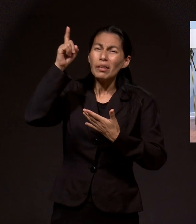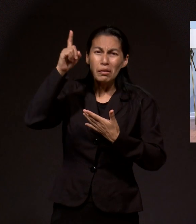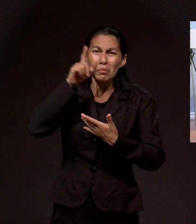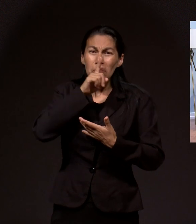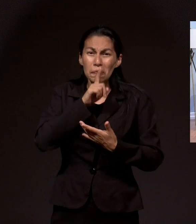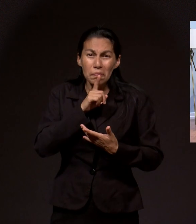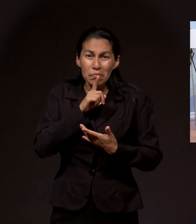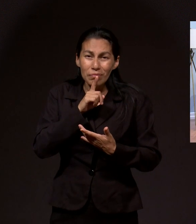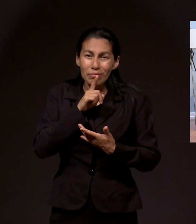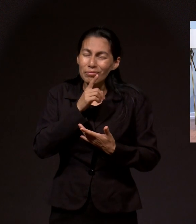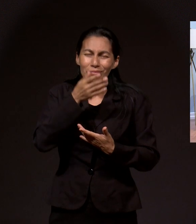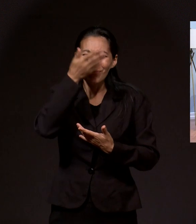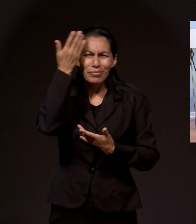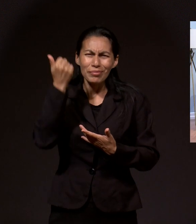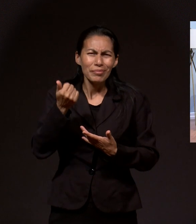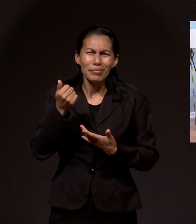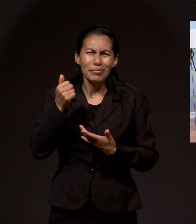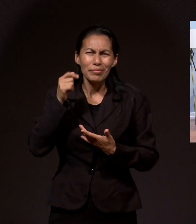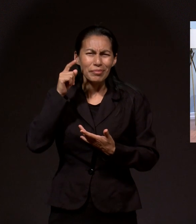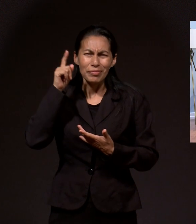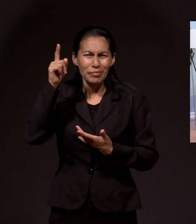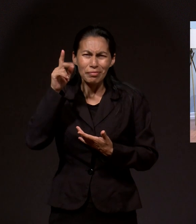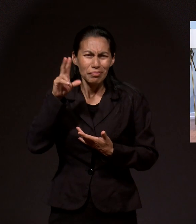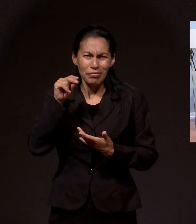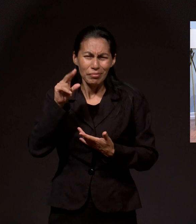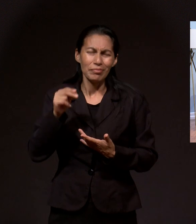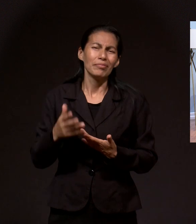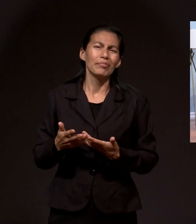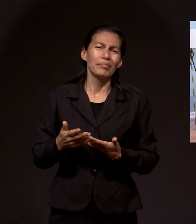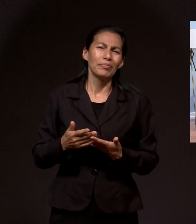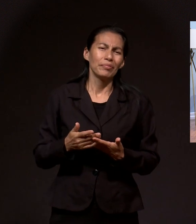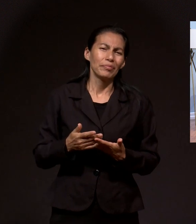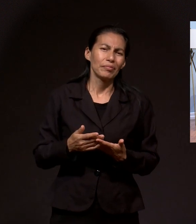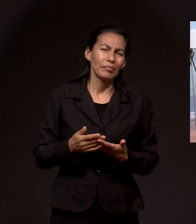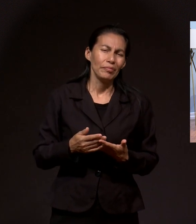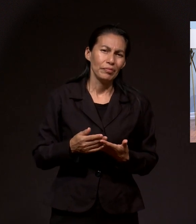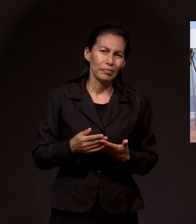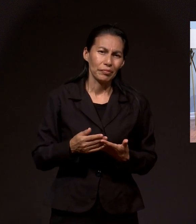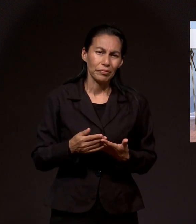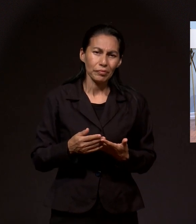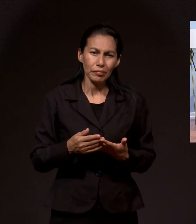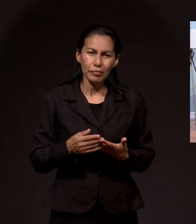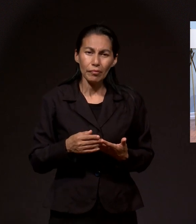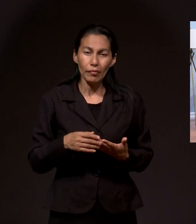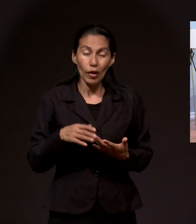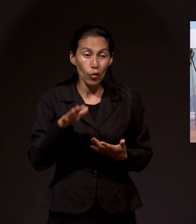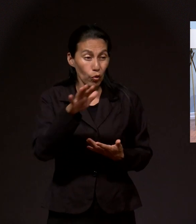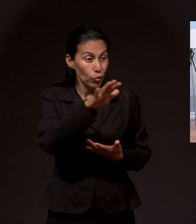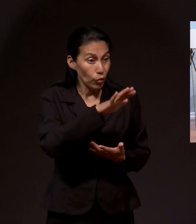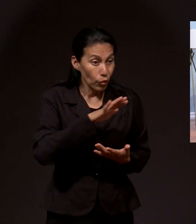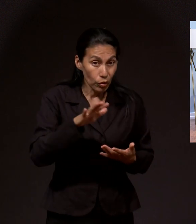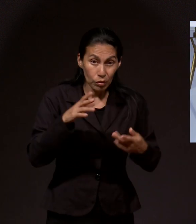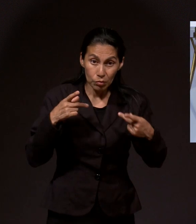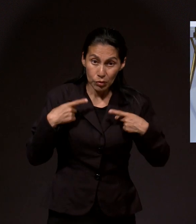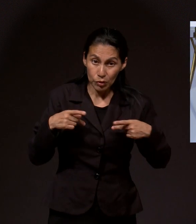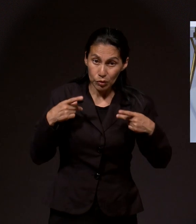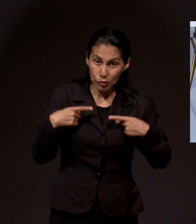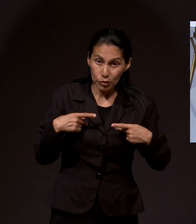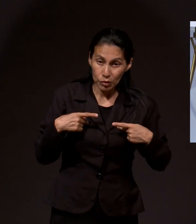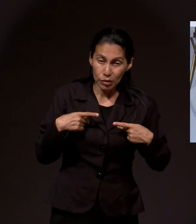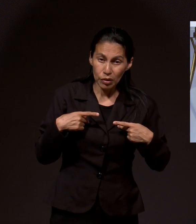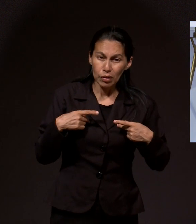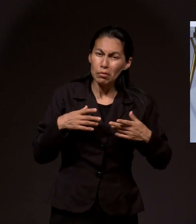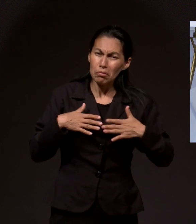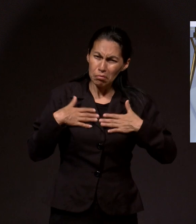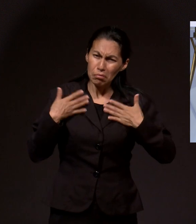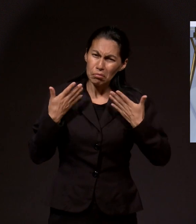eterno, infinito. Y es nuestro Padre celestial. Así que es maravilloso. Y esto está al alcance de todo mundo,